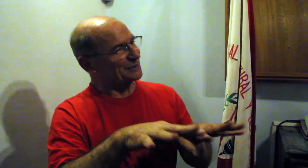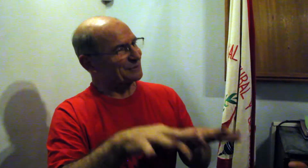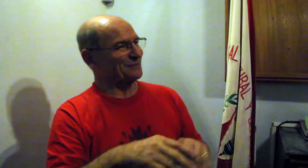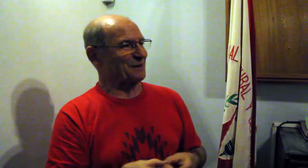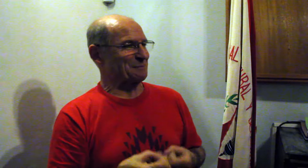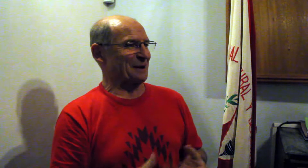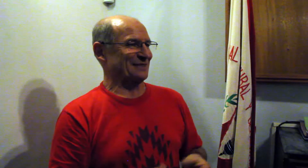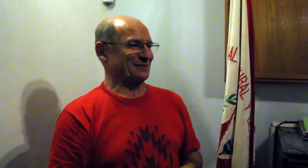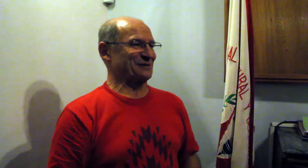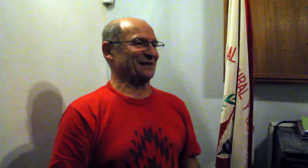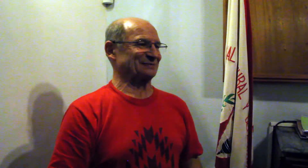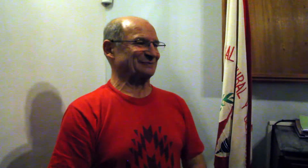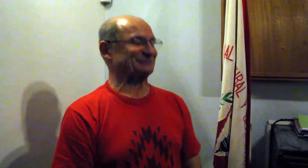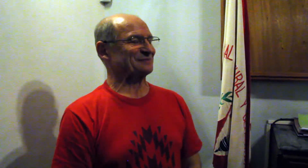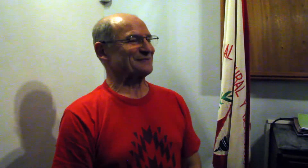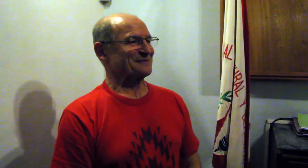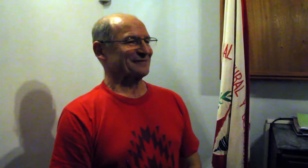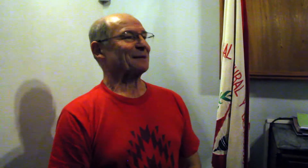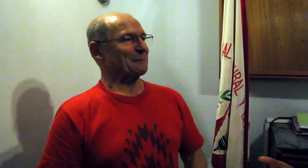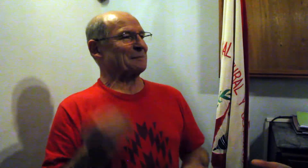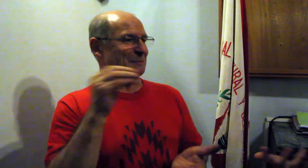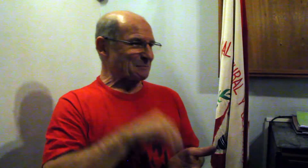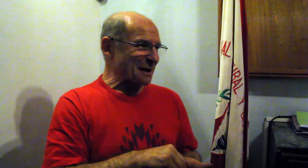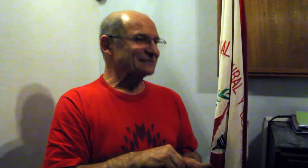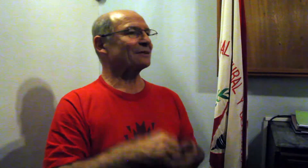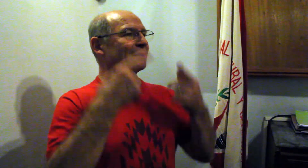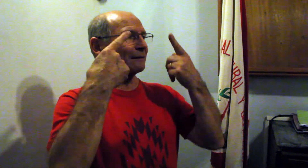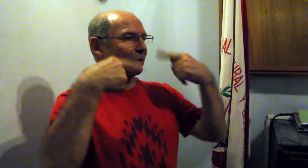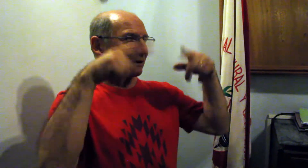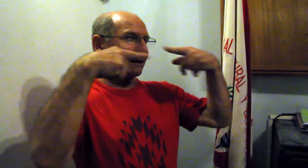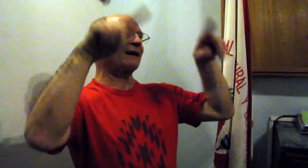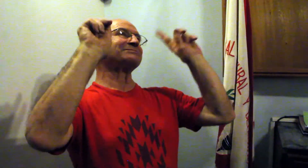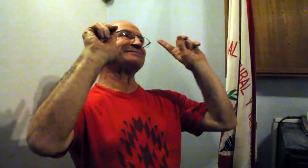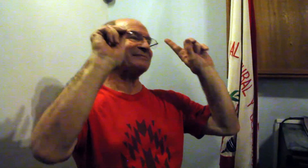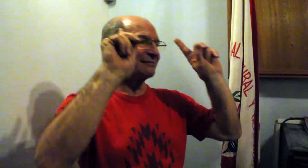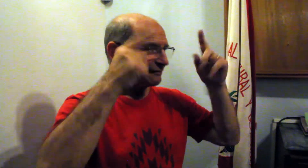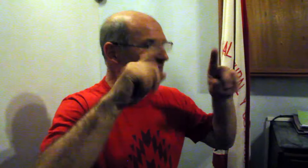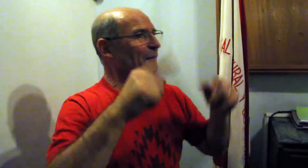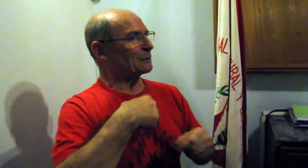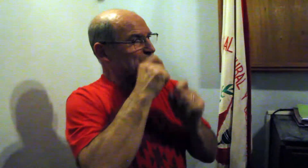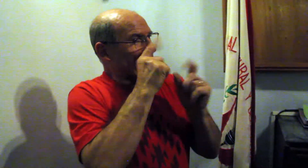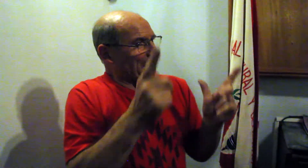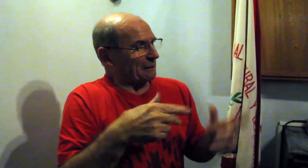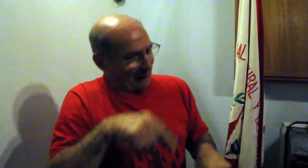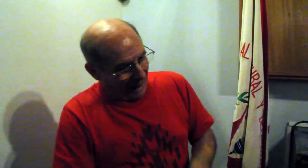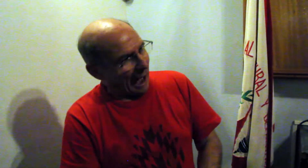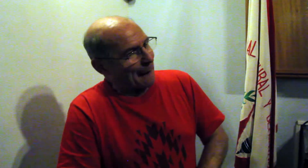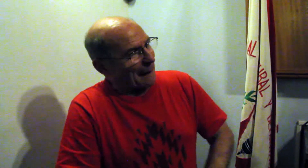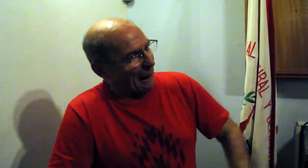Esto es muy novedoso para las personas sordomudas porque generalmente no acceden a este tipo de información. También sobre la epilepsia, nos han comentado